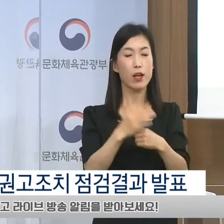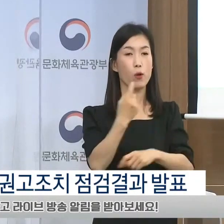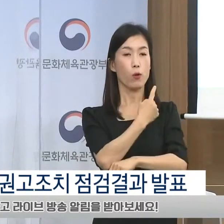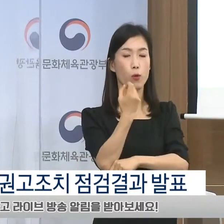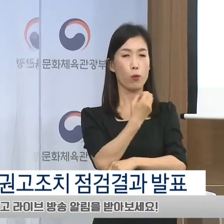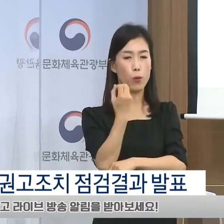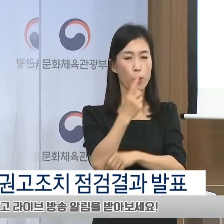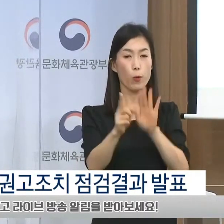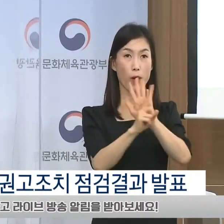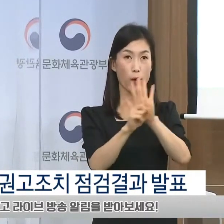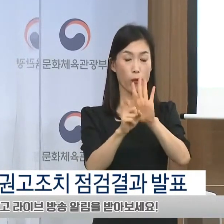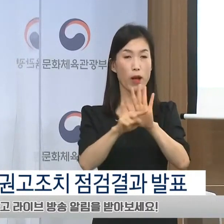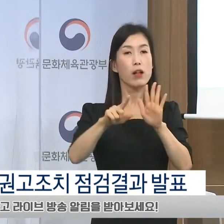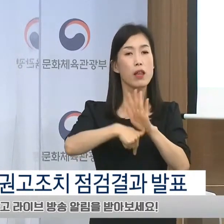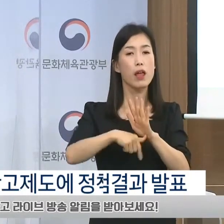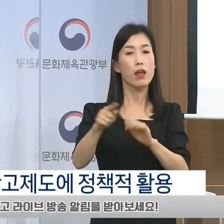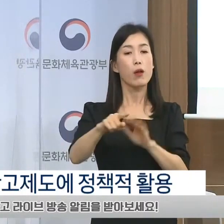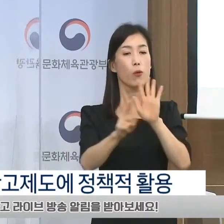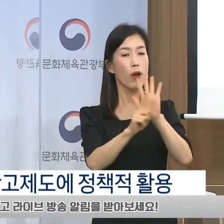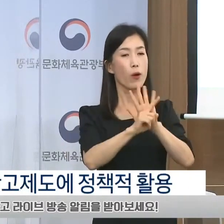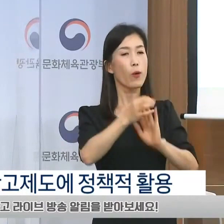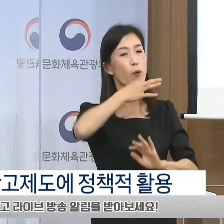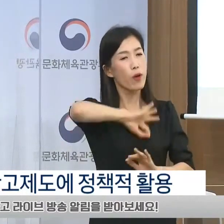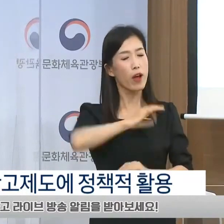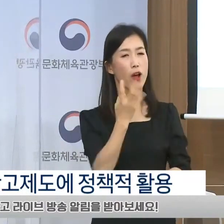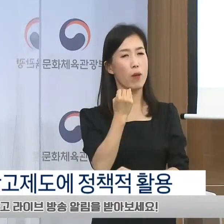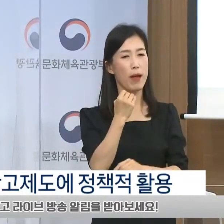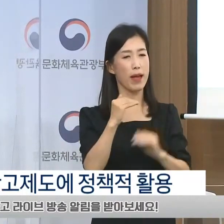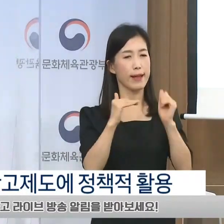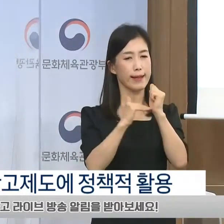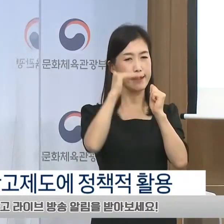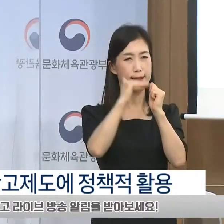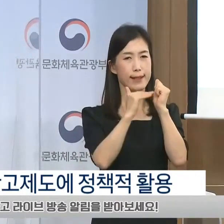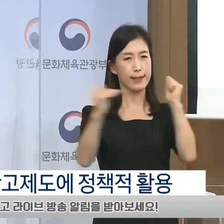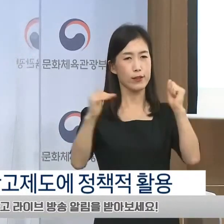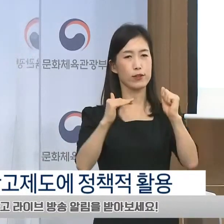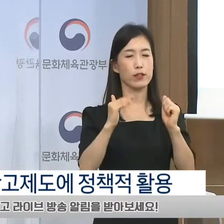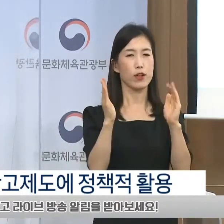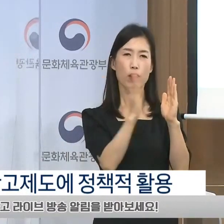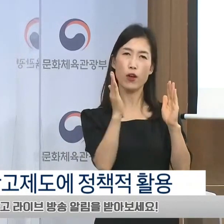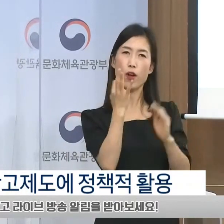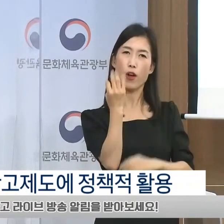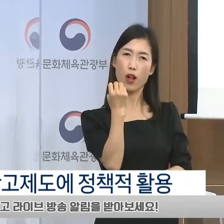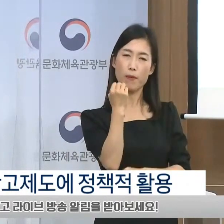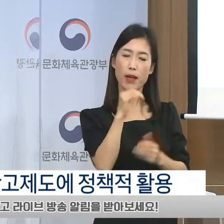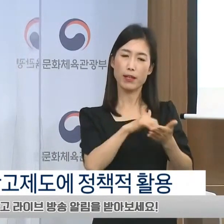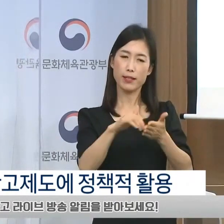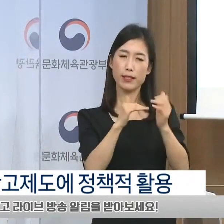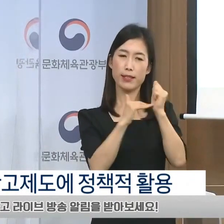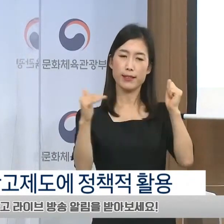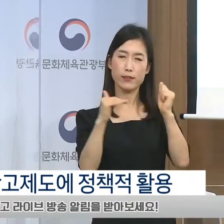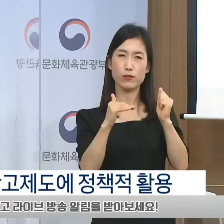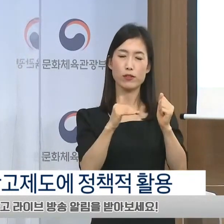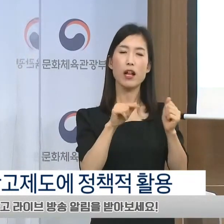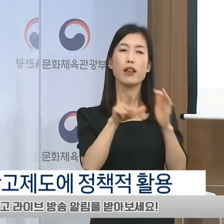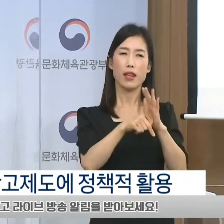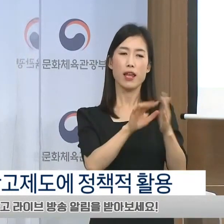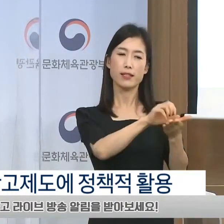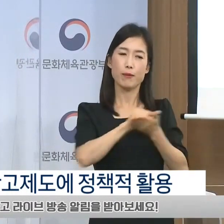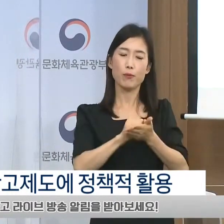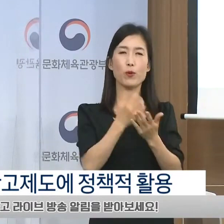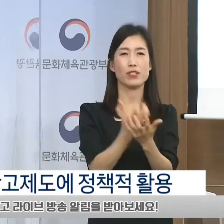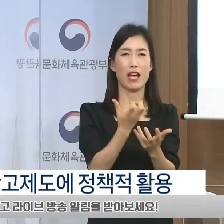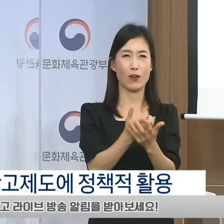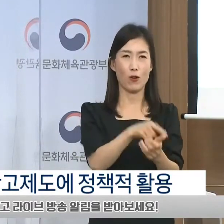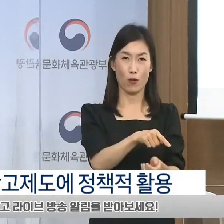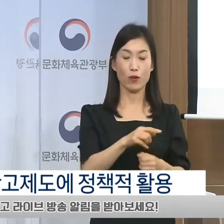집행할 때 해당 매체의 광고 효과를 판단하기 위한 주요한 참고 자료로 활용되어